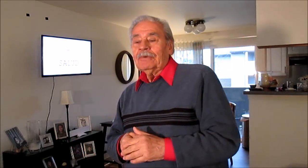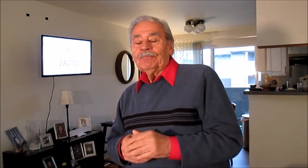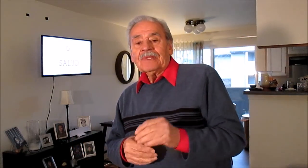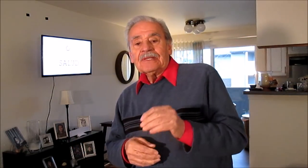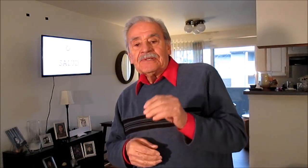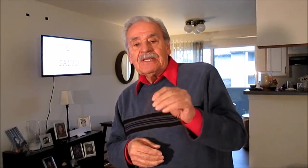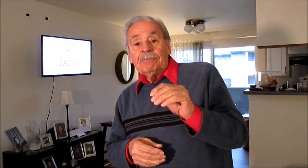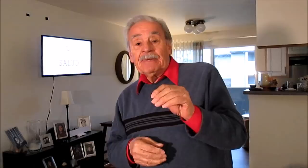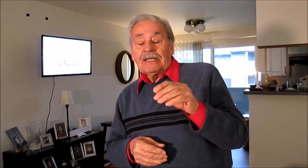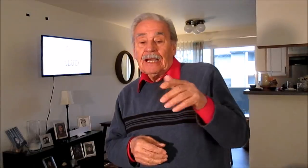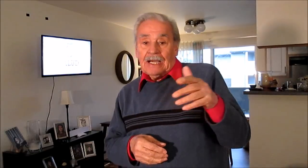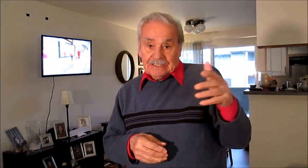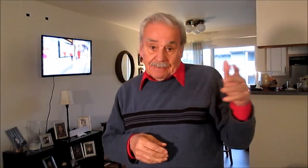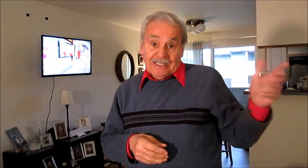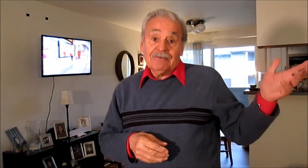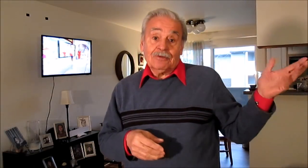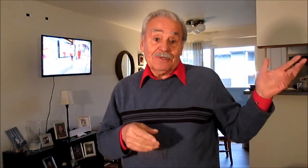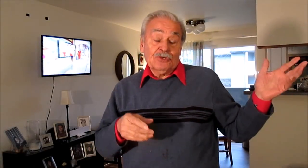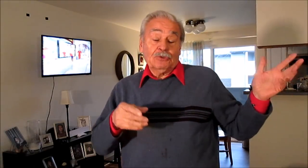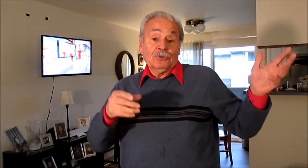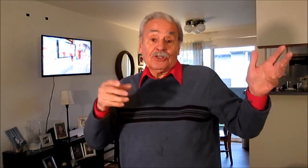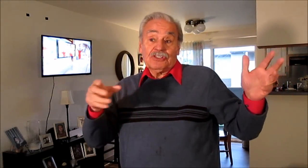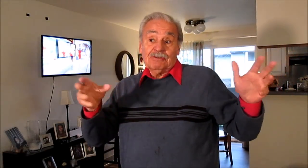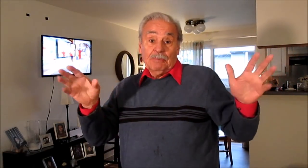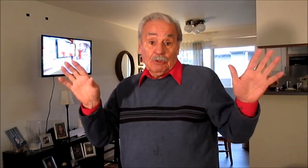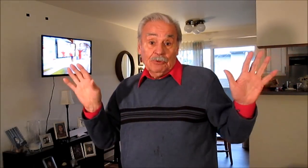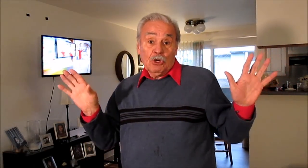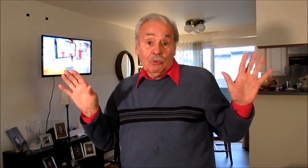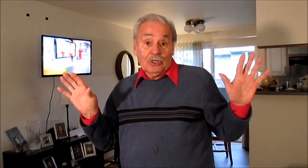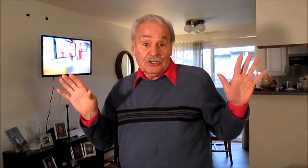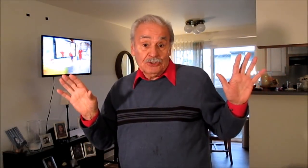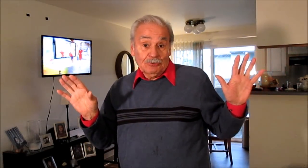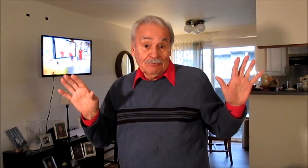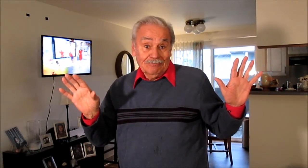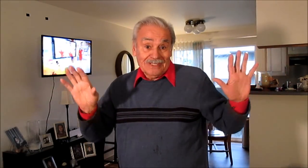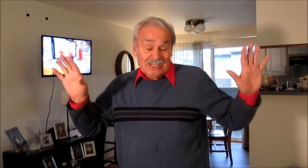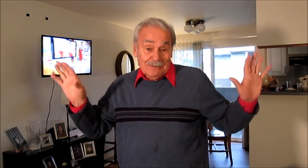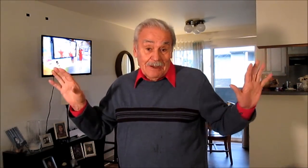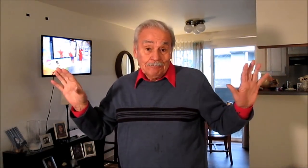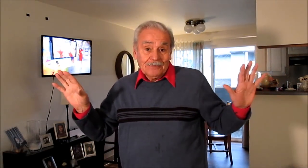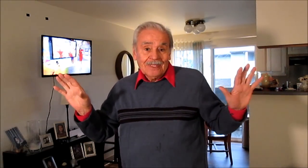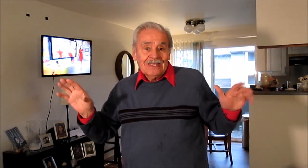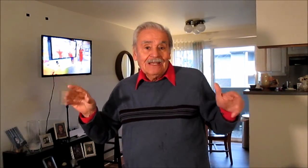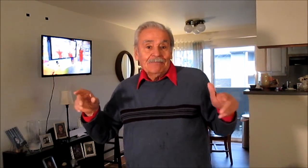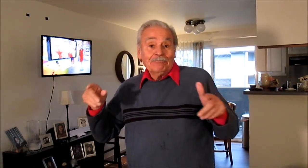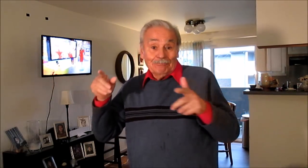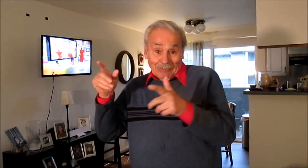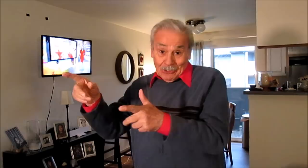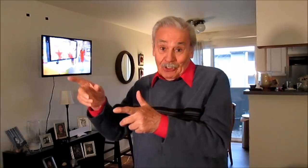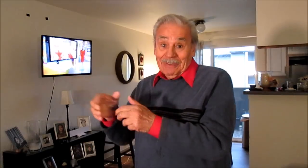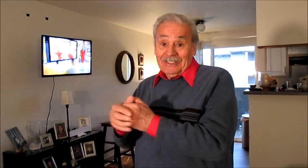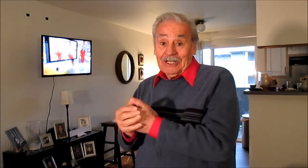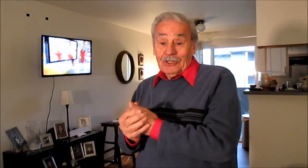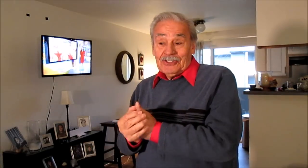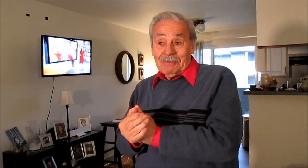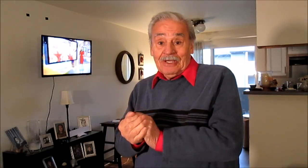siempre a través de la información que uno recibe por los medios de comunicación masiva, por los comentarios de los amigos